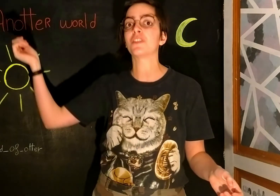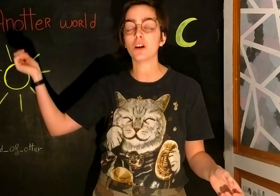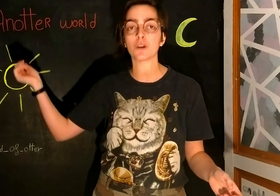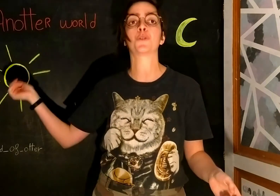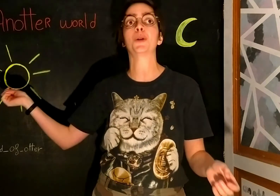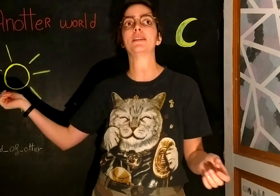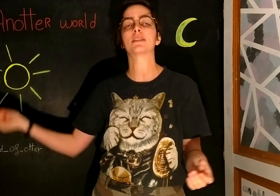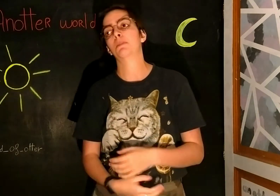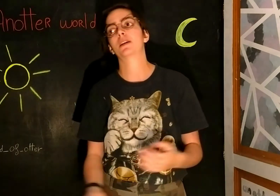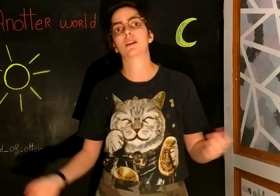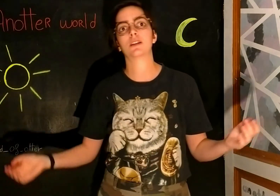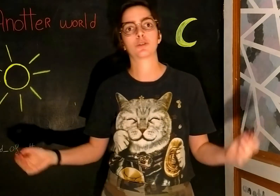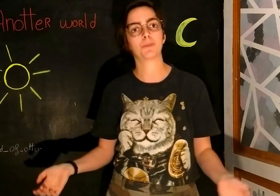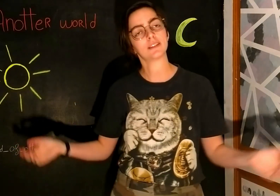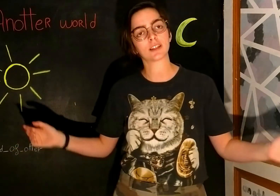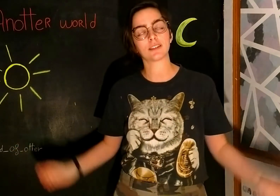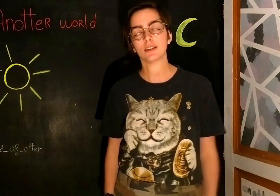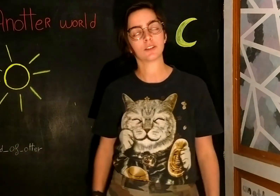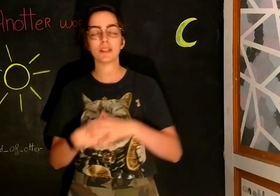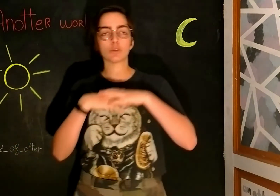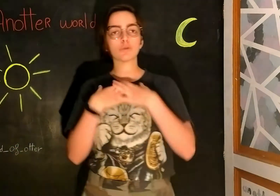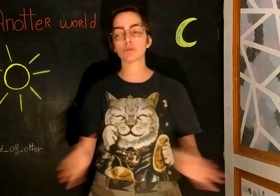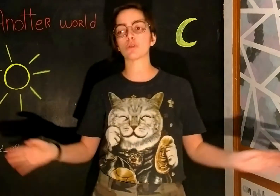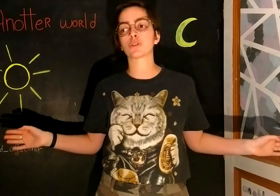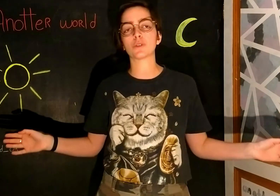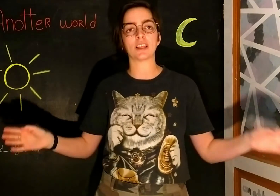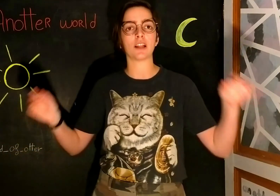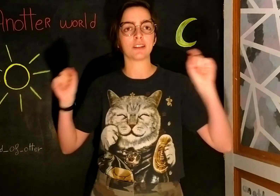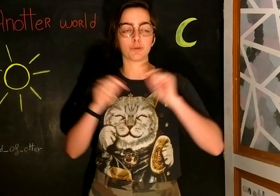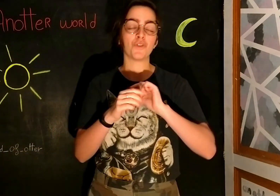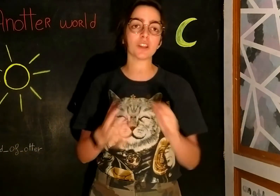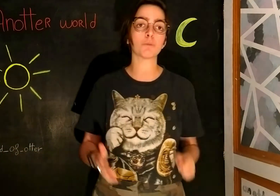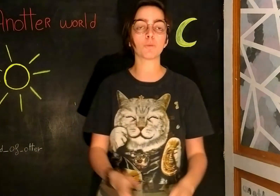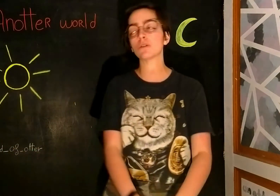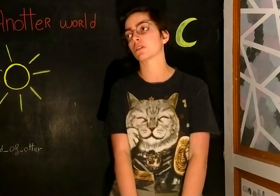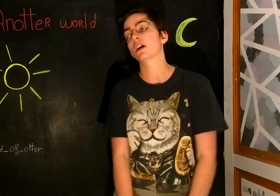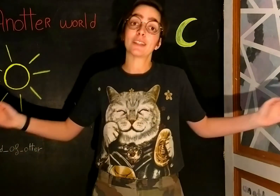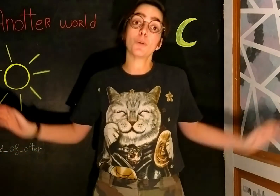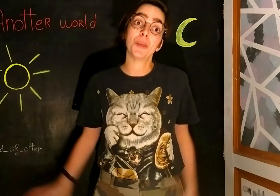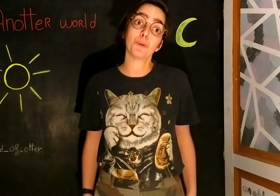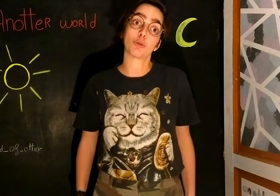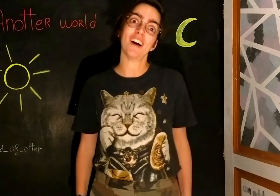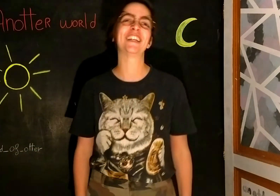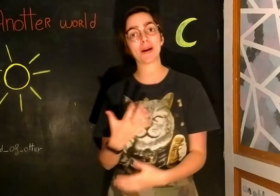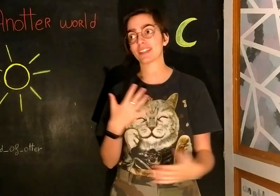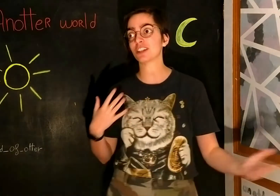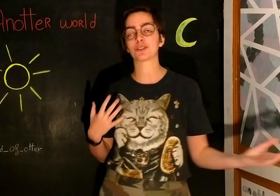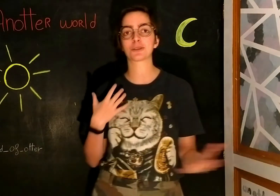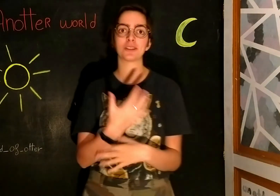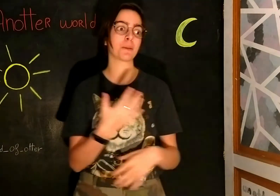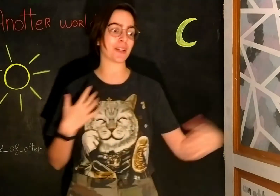fleurs violettes ! Eh ben, je te partagerai ça. Je mets tout ce que je veux. Tu viens dans mon monde ? Bah tant pis pour toi ! Je te partage ce qui